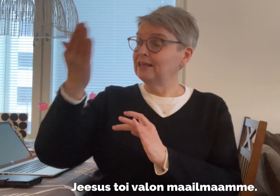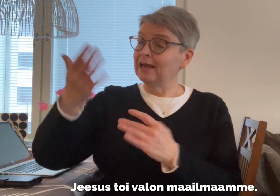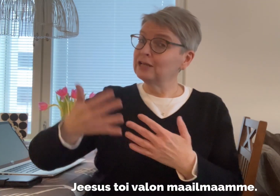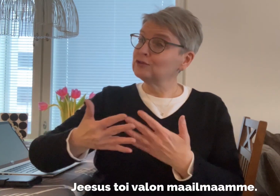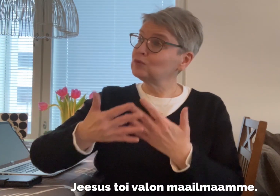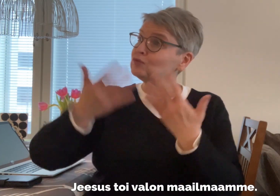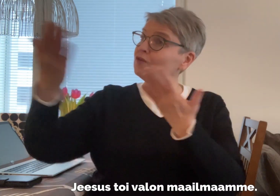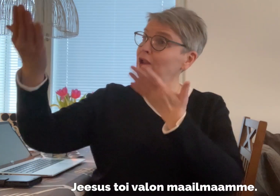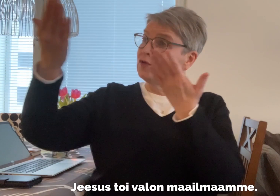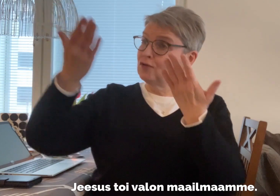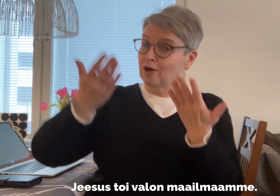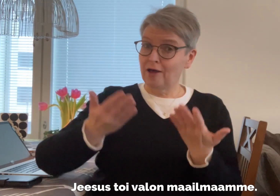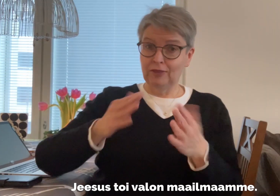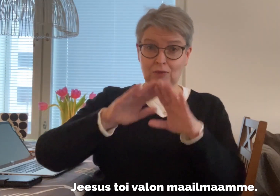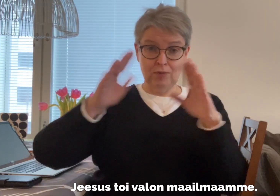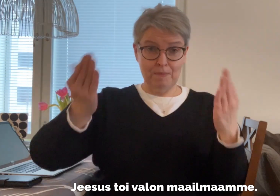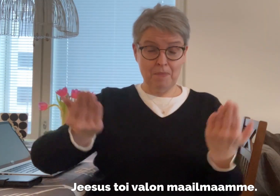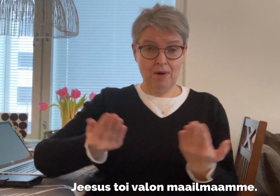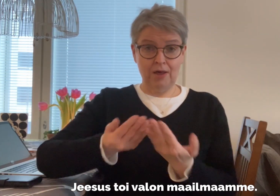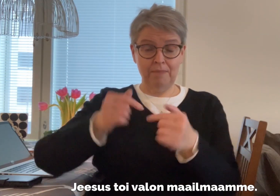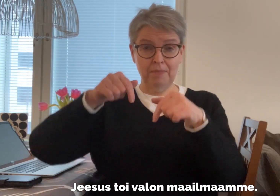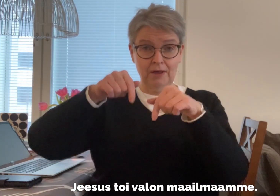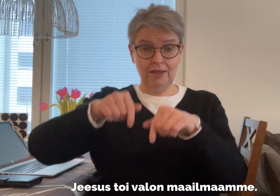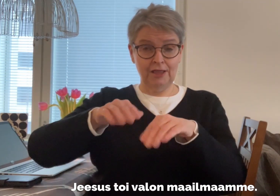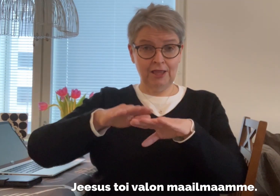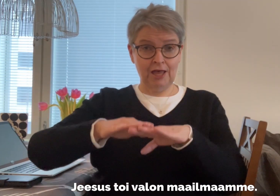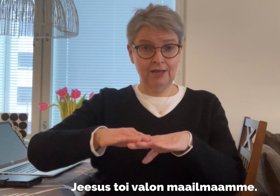Jeesus toi valon maailmaamme.